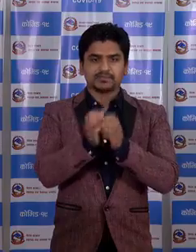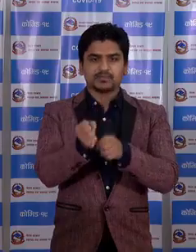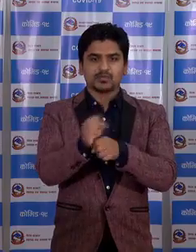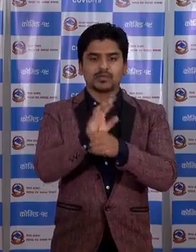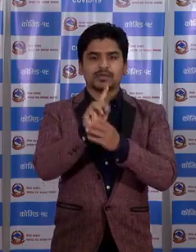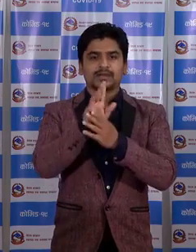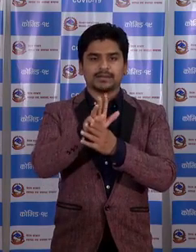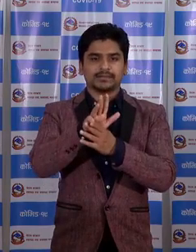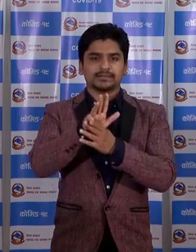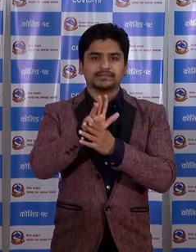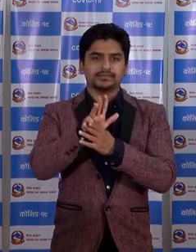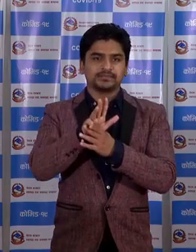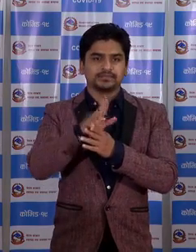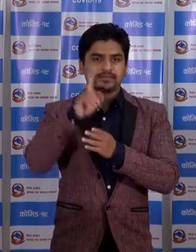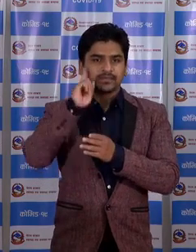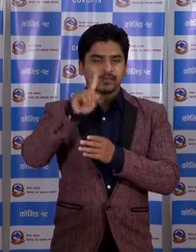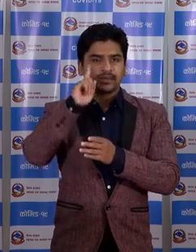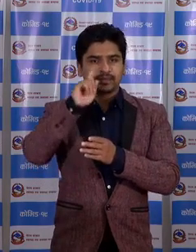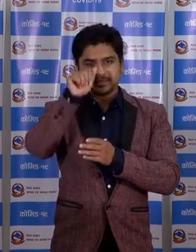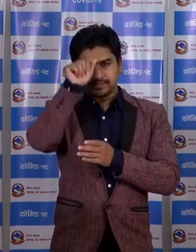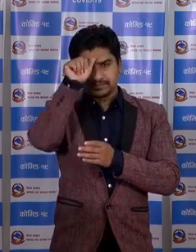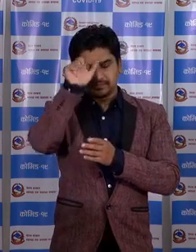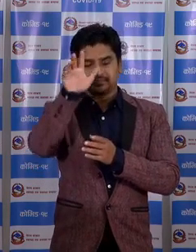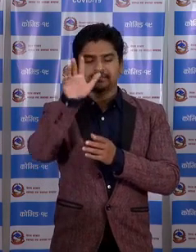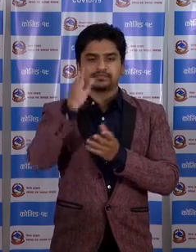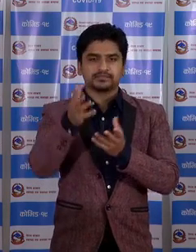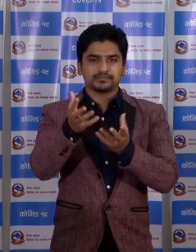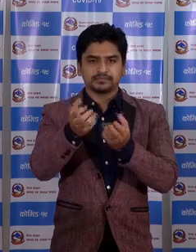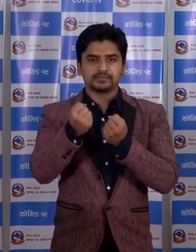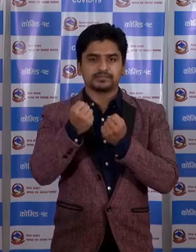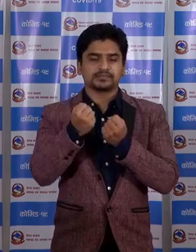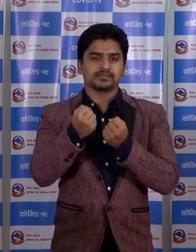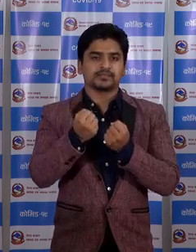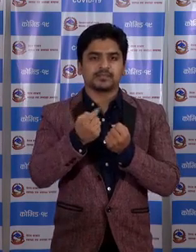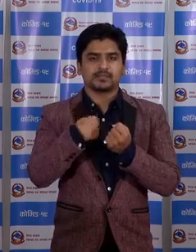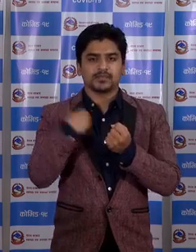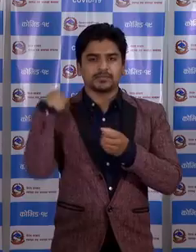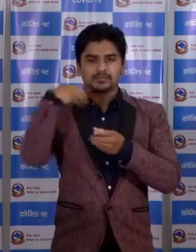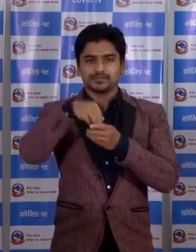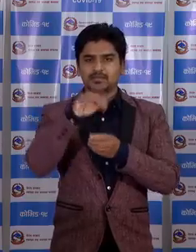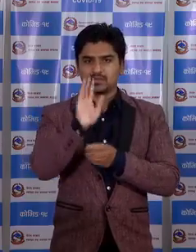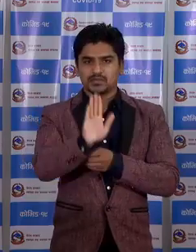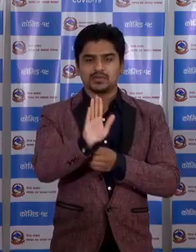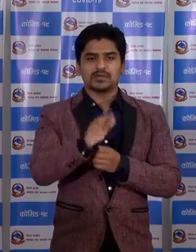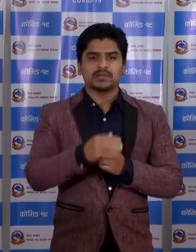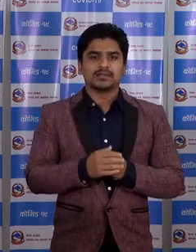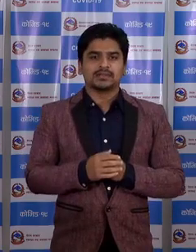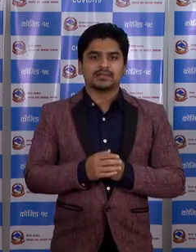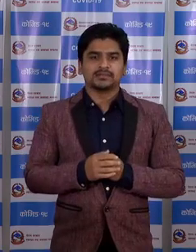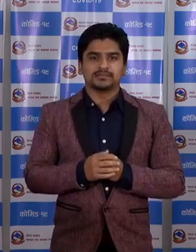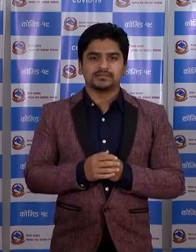कोबिट नाइन्टिन को दैनिक अध्यवदिक विवरन लेरा मा अपस्तित भायको छू